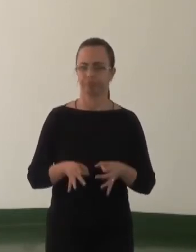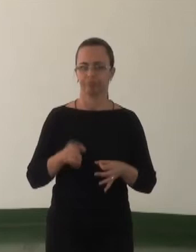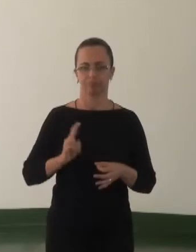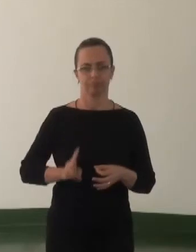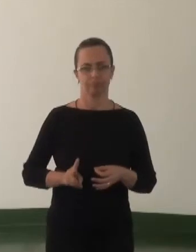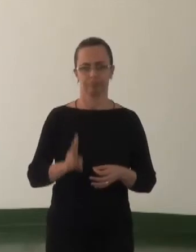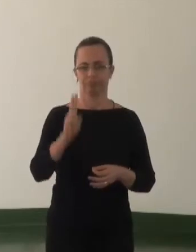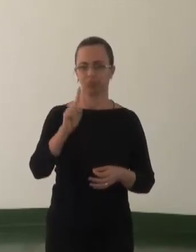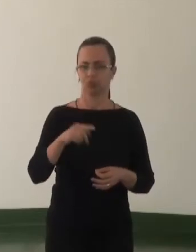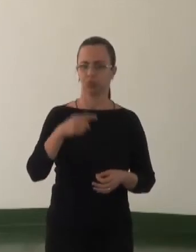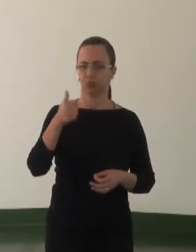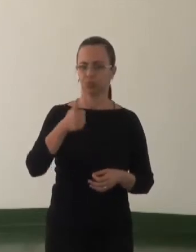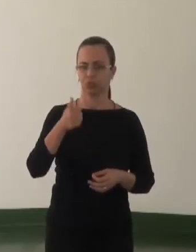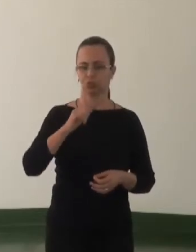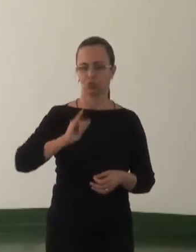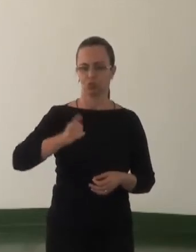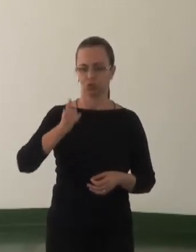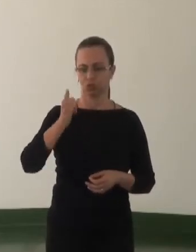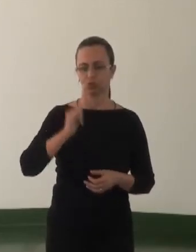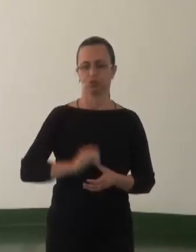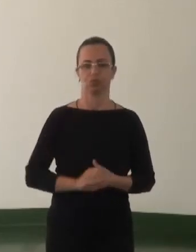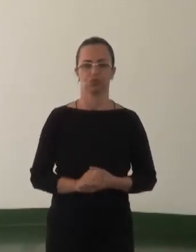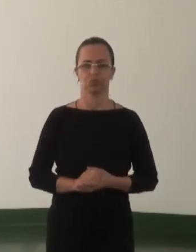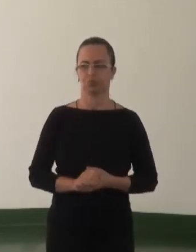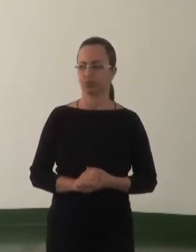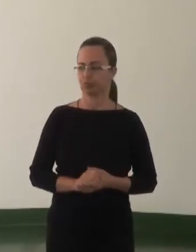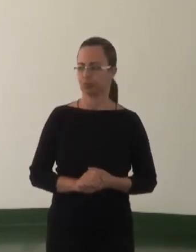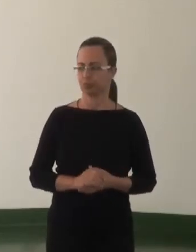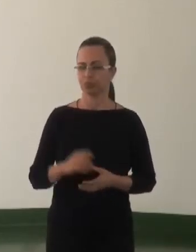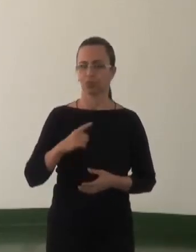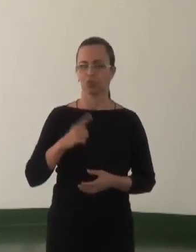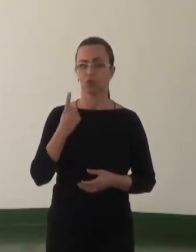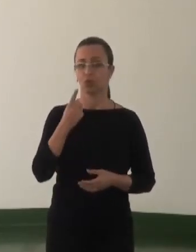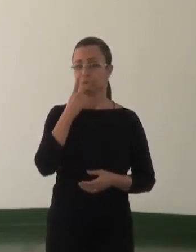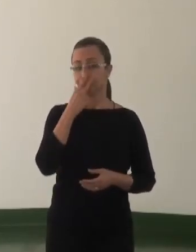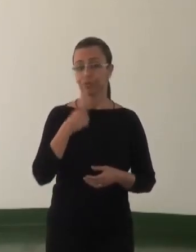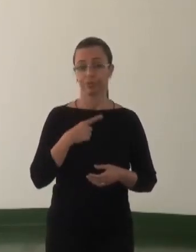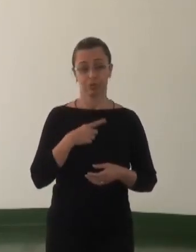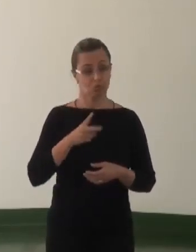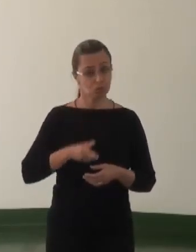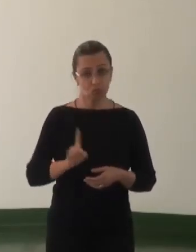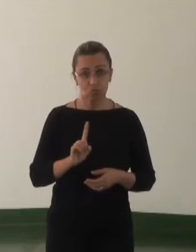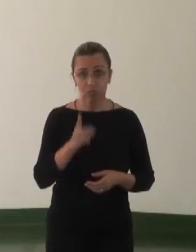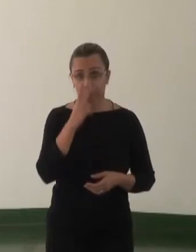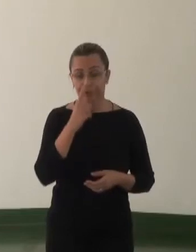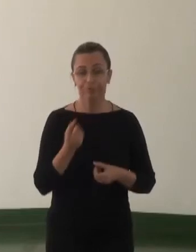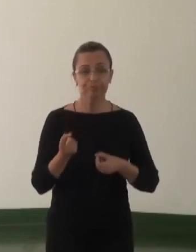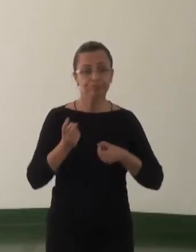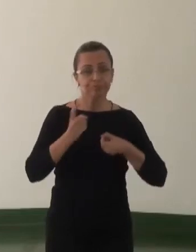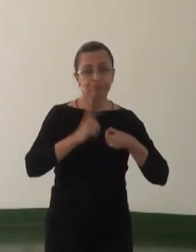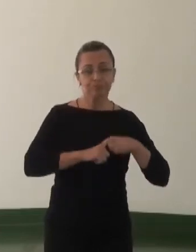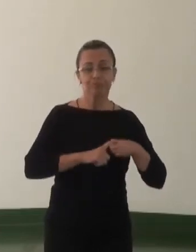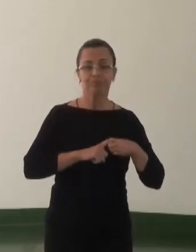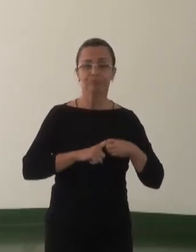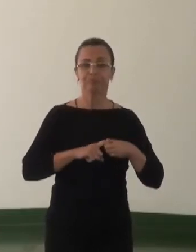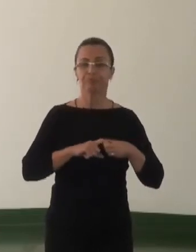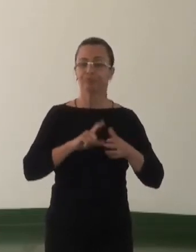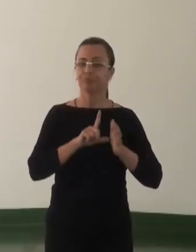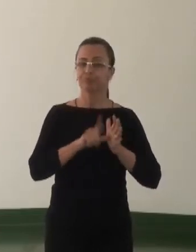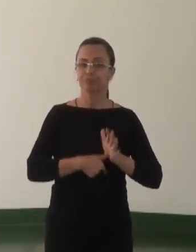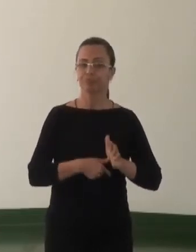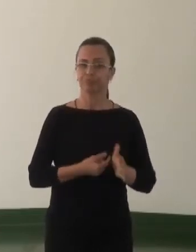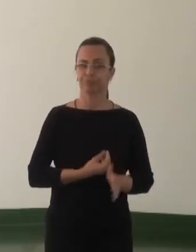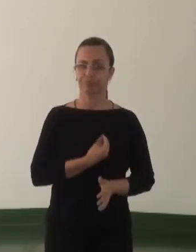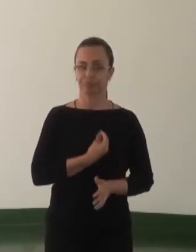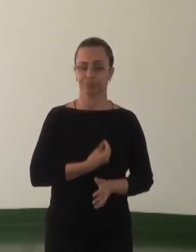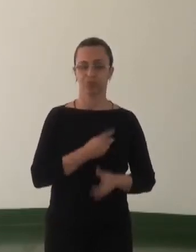partir do dia 1º de janeiro. Ou seja, um retrocesso, se não continuar, como foi dito aqui muito bem pelo Grupo da População em Situação